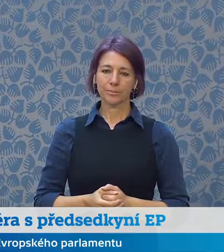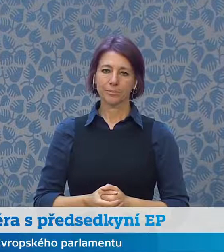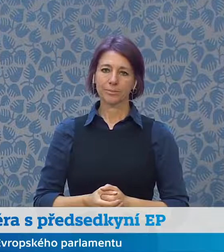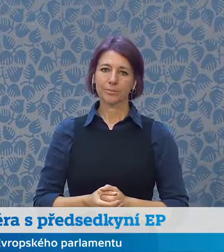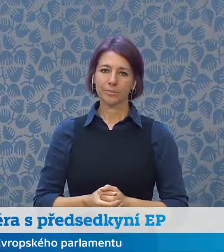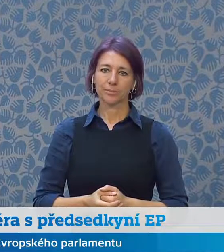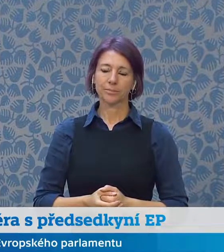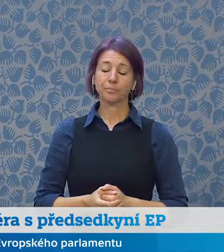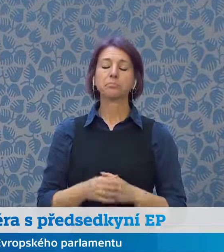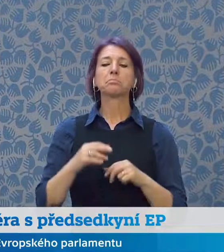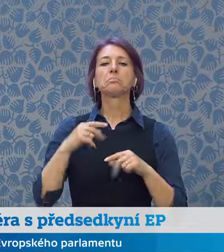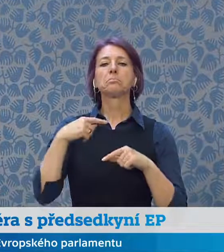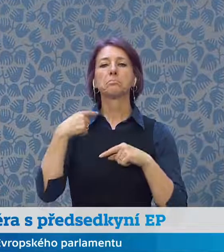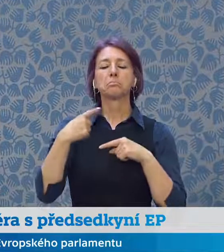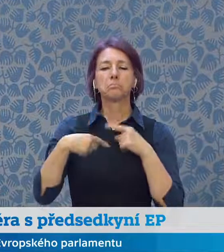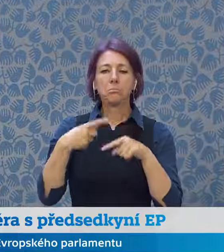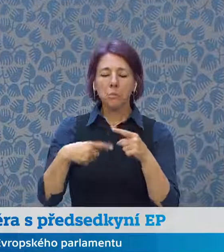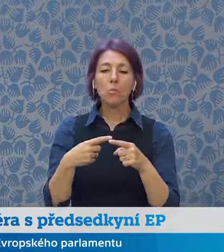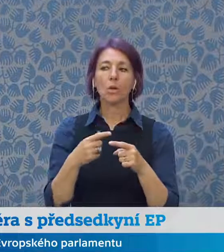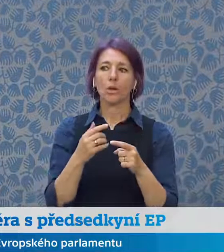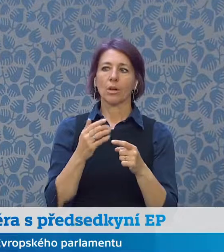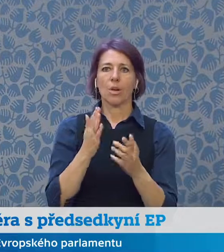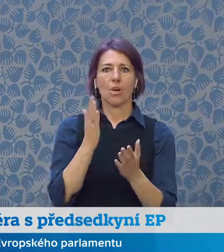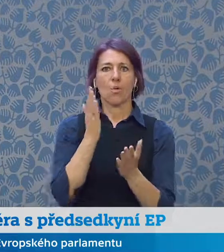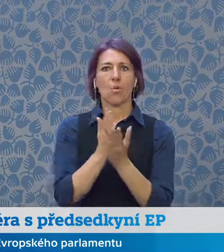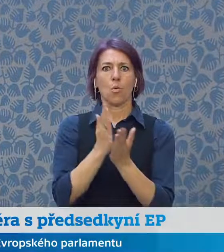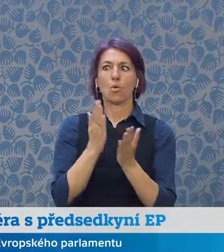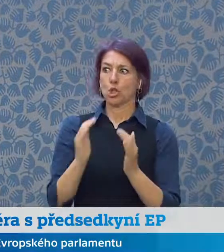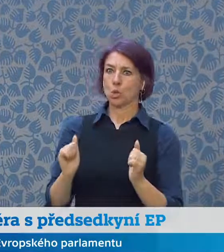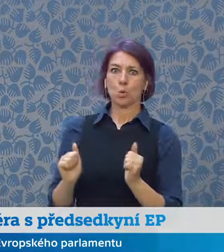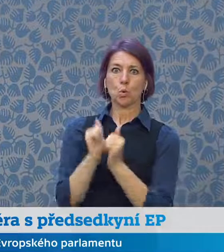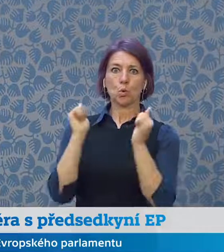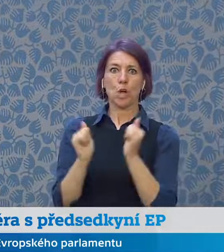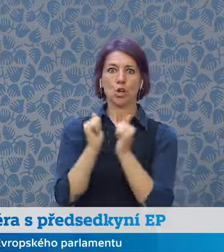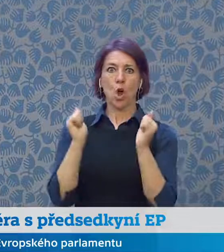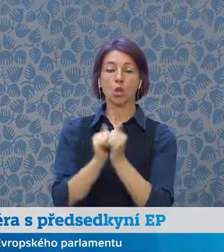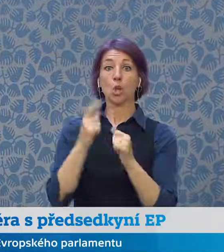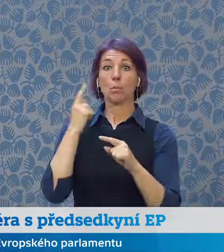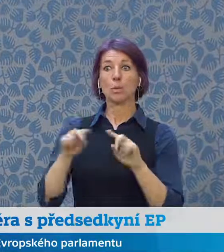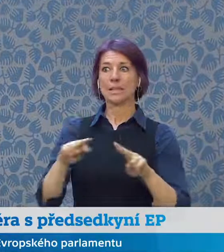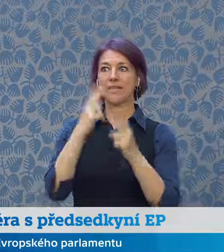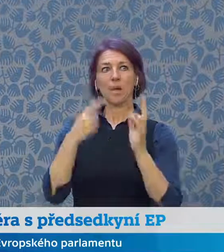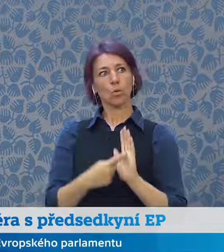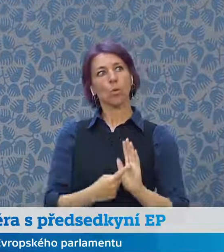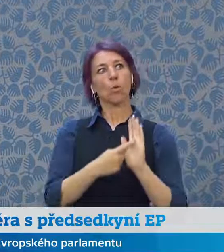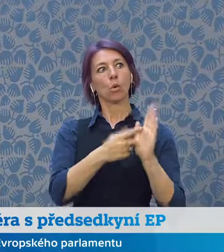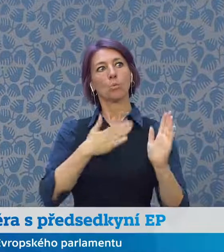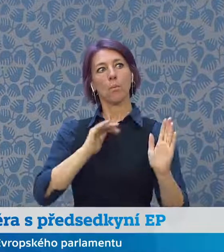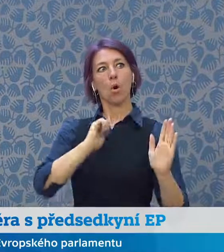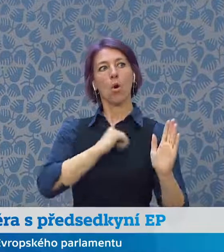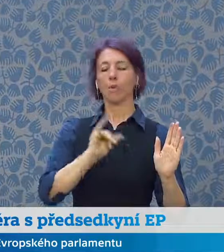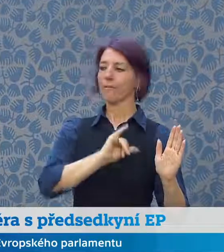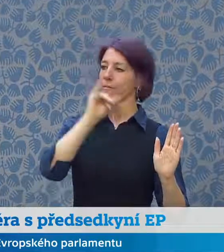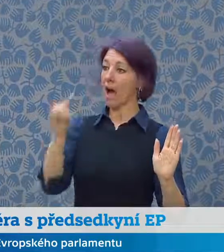v podstatě potom je něco důležitého. Jinak nás potom vidí občané a představitele